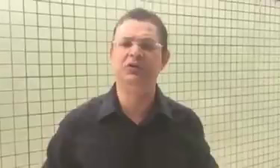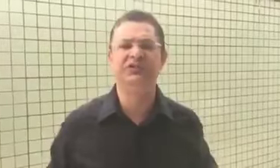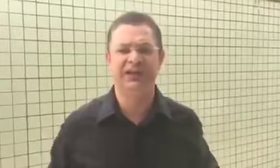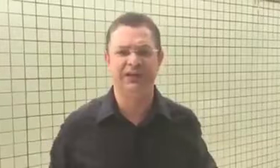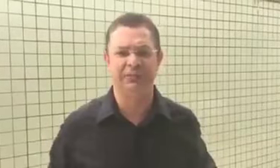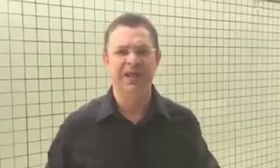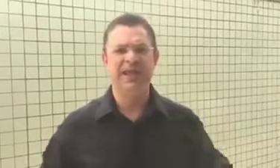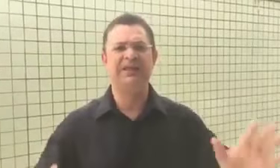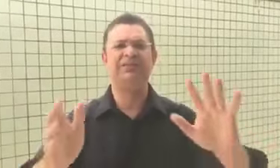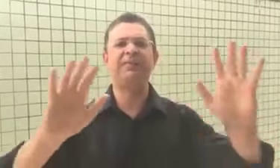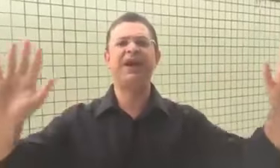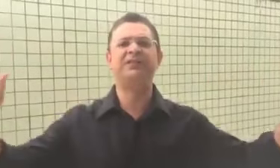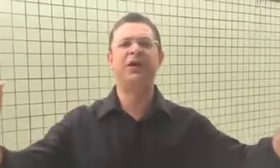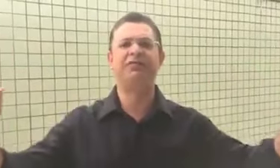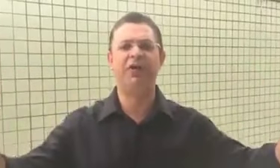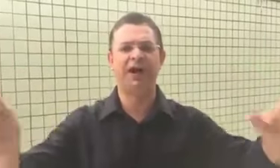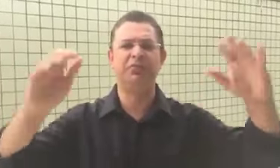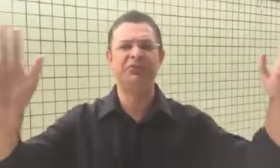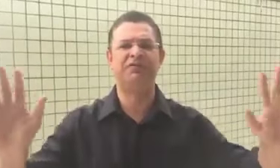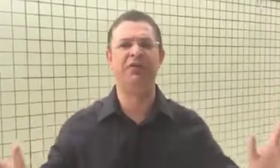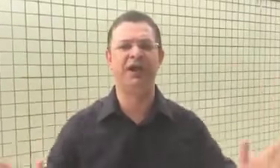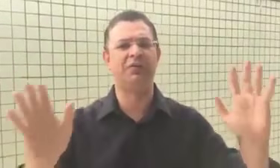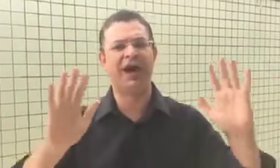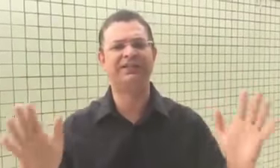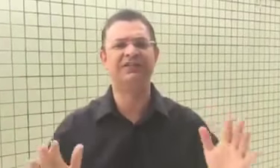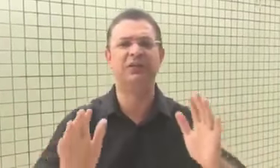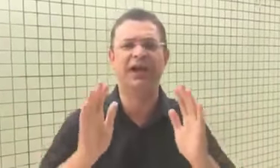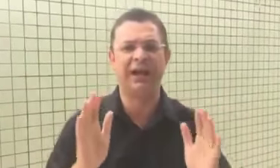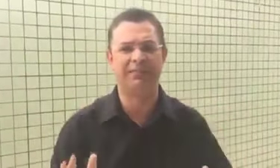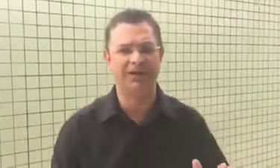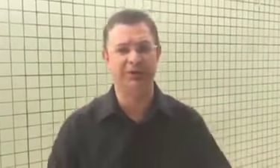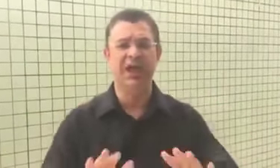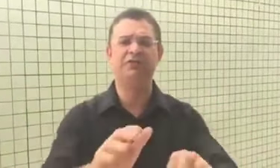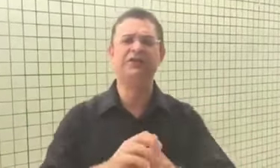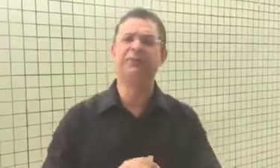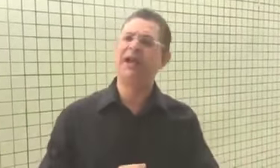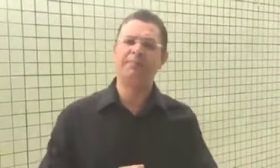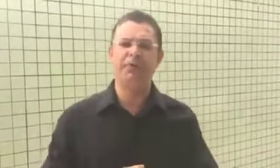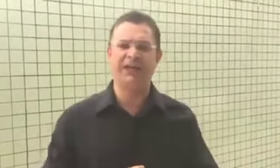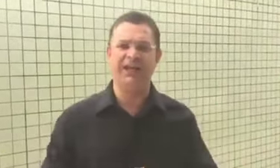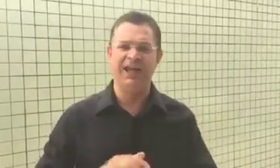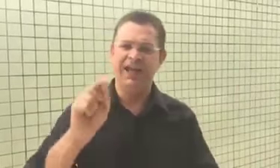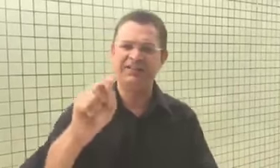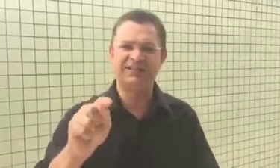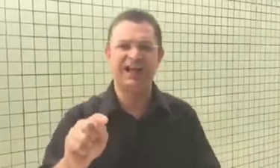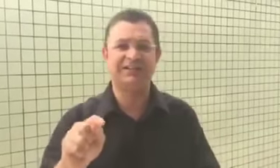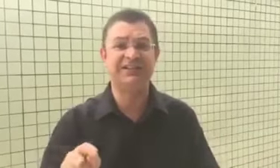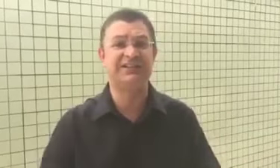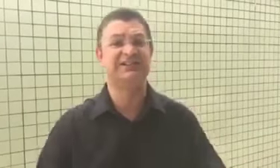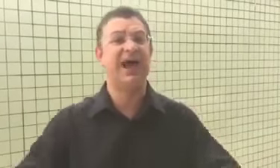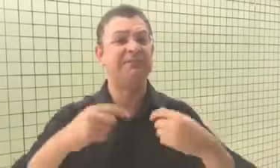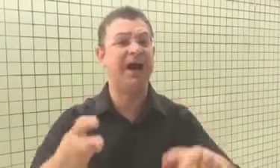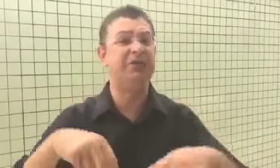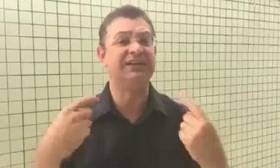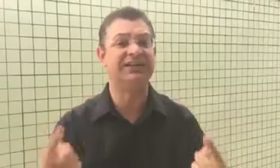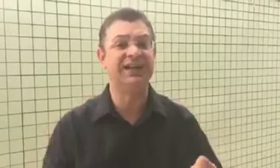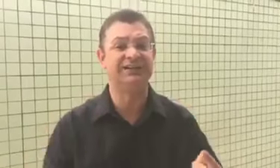Rio de Janeiro, que vai Brasil afora, mundo afora, com cartazinho reclamando, eu vou te explicar porquê. Esses artistas, a maioria deles,